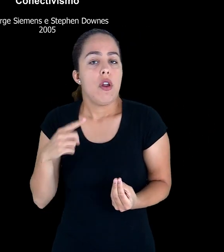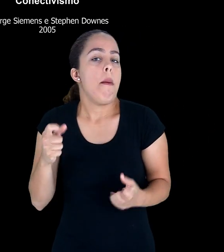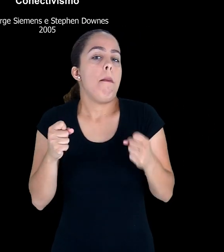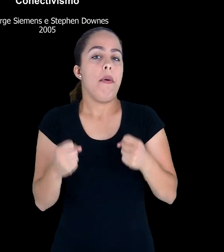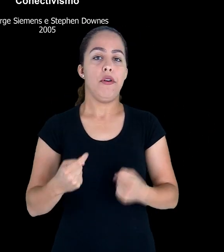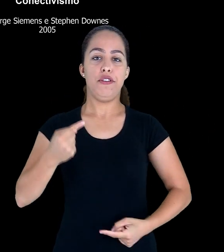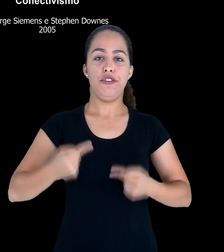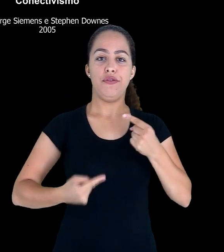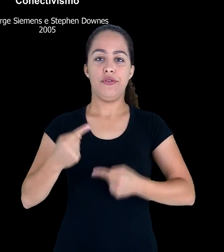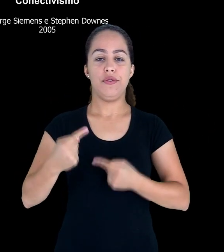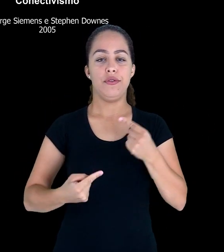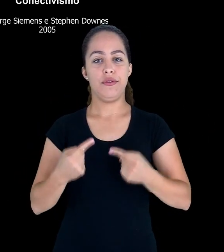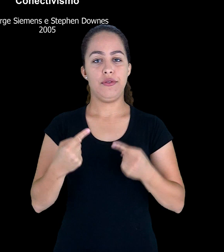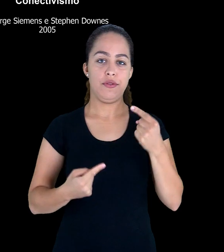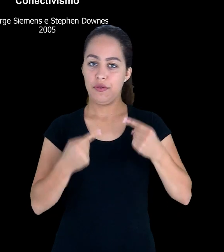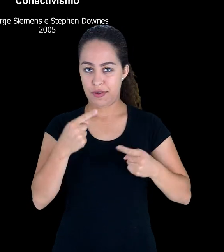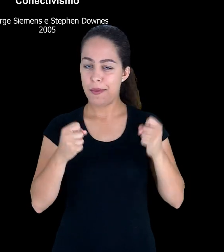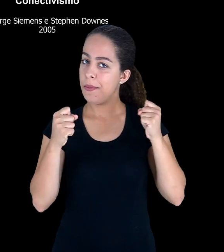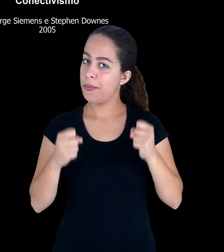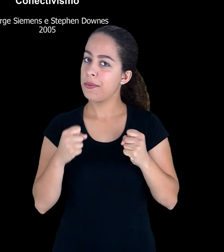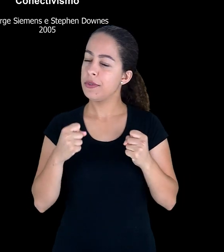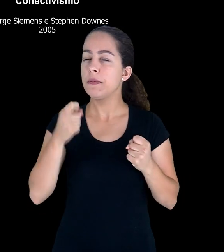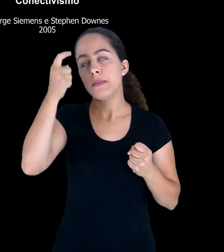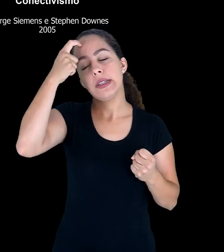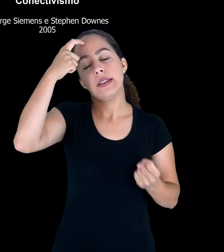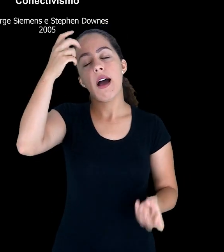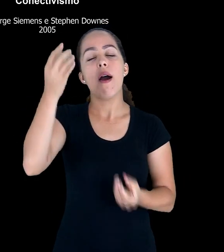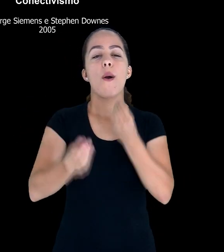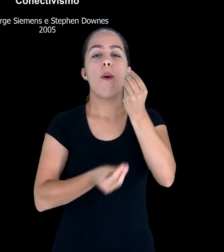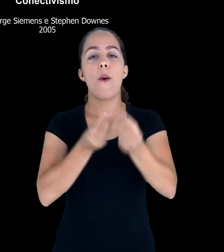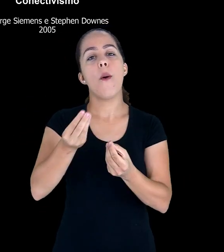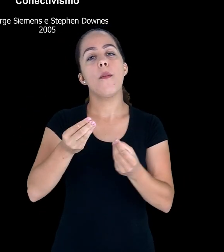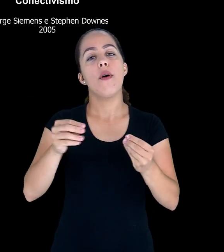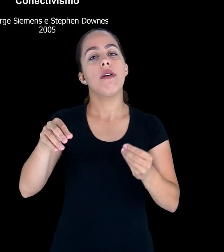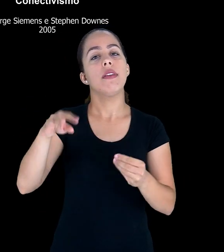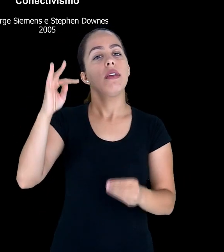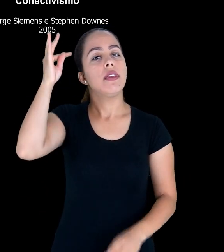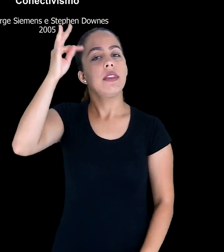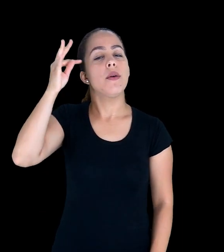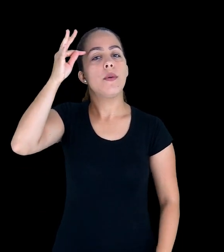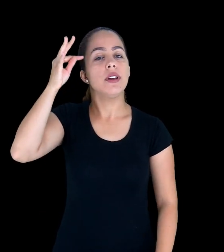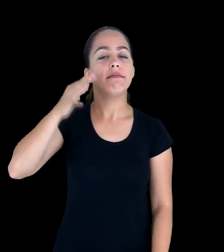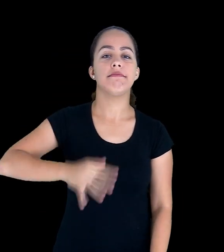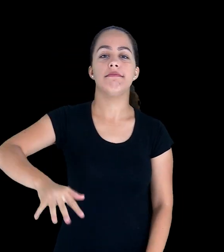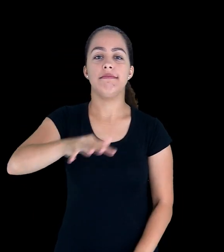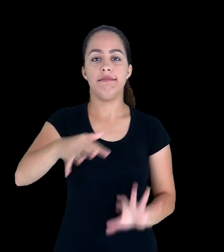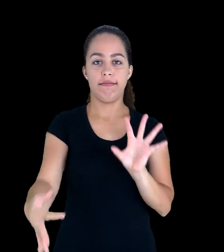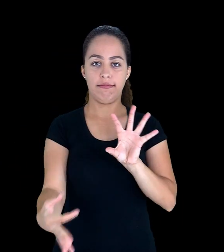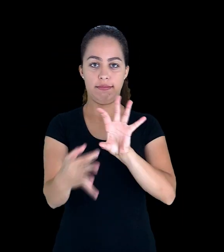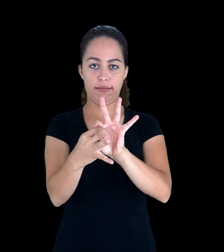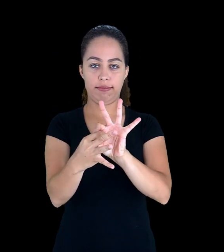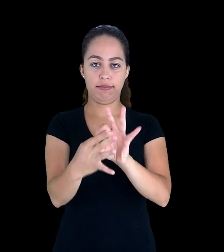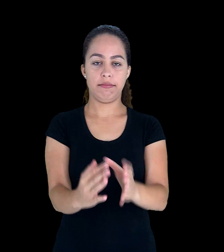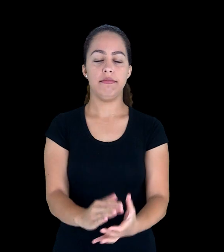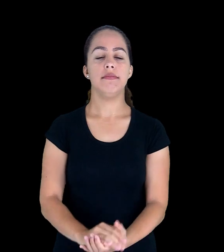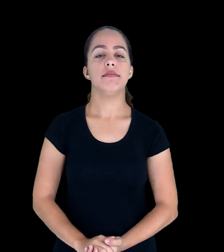pode discutir dentro da perspectiva conectivista. Então, após o estudo